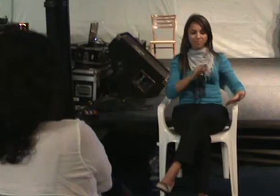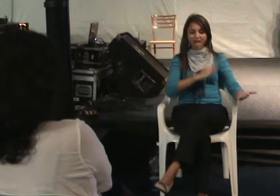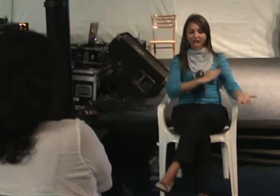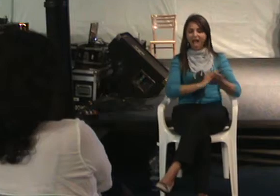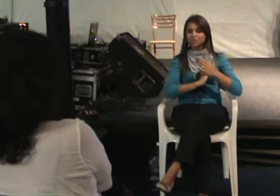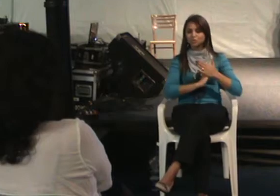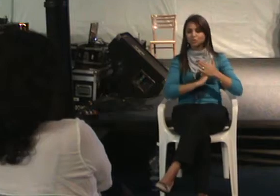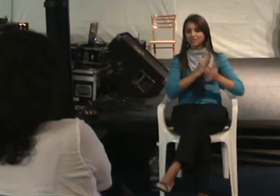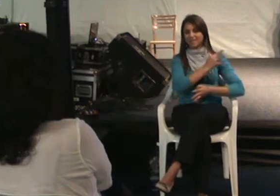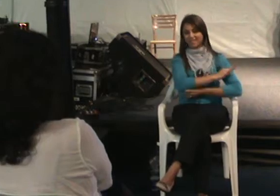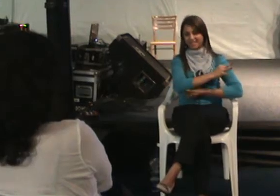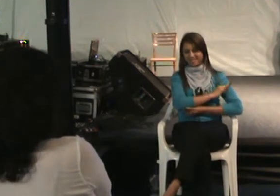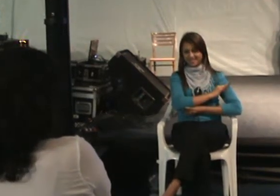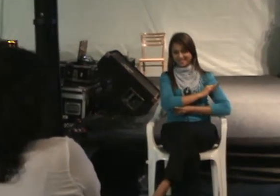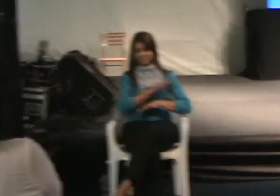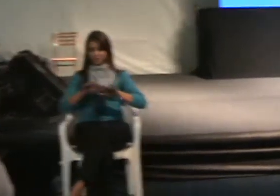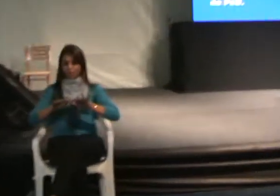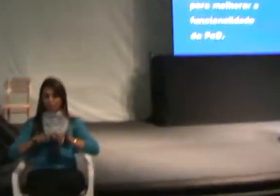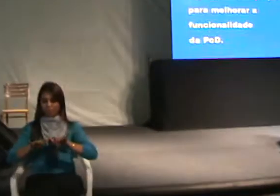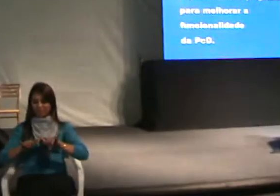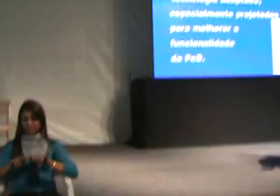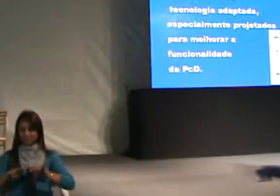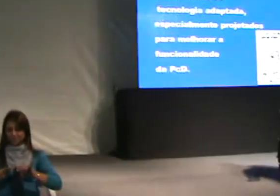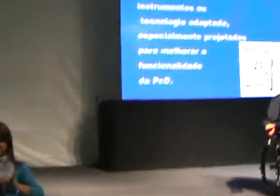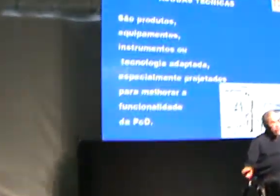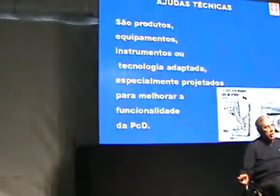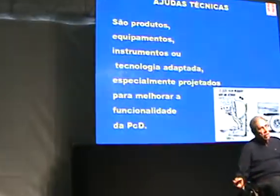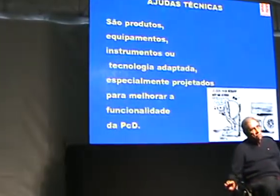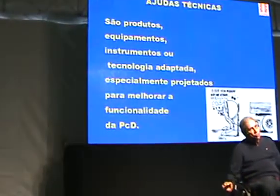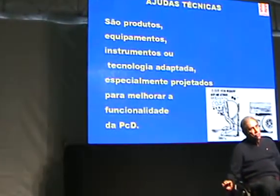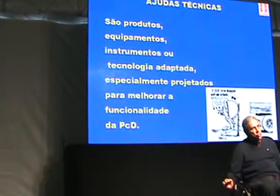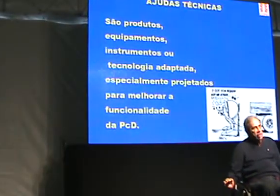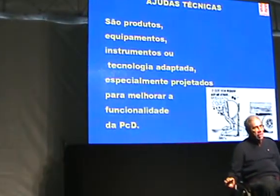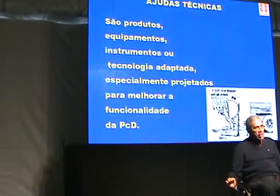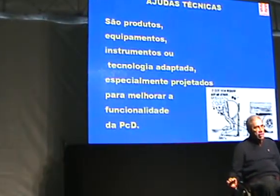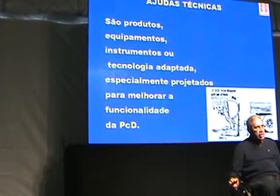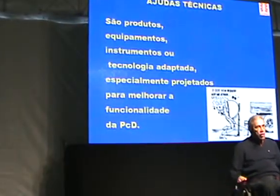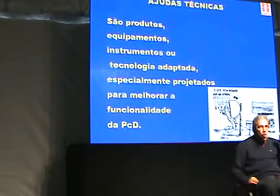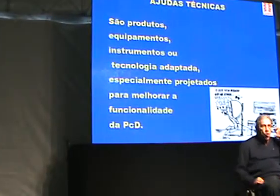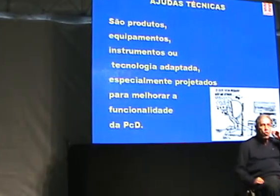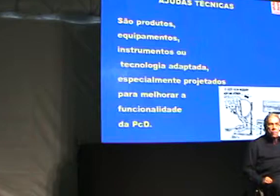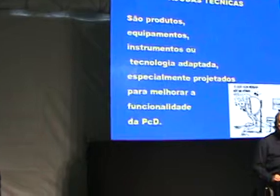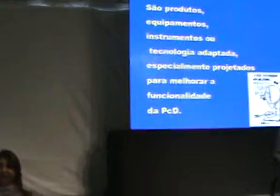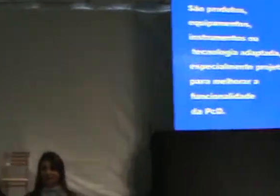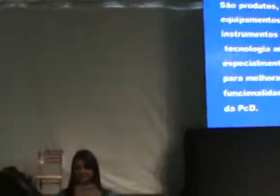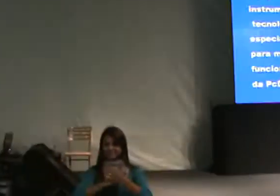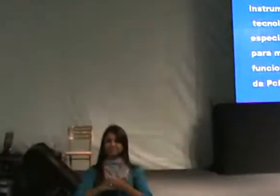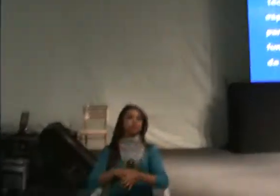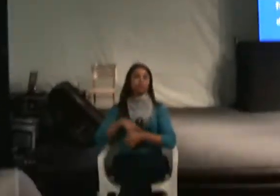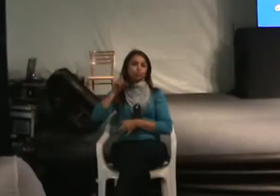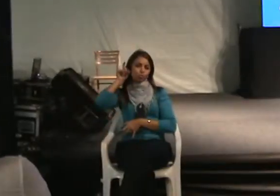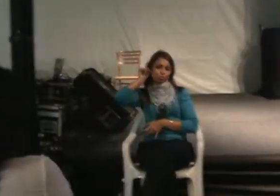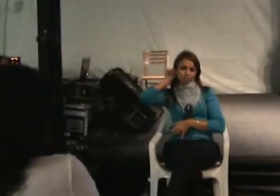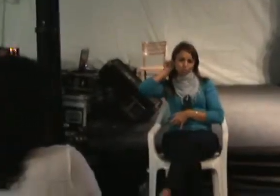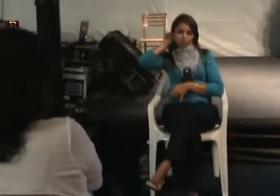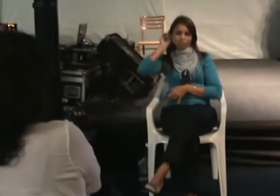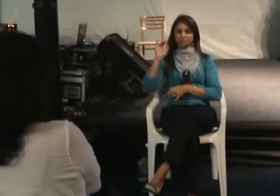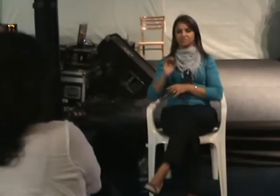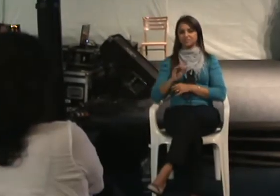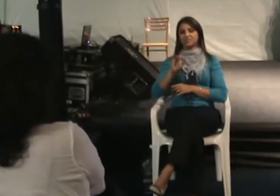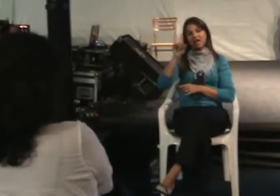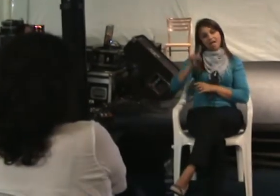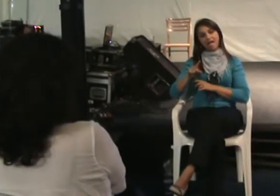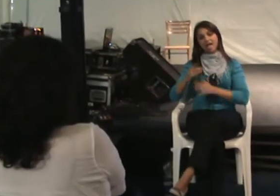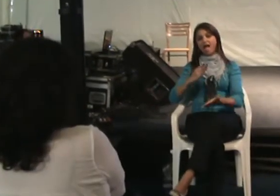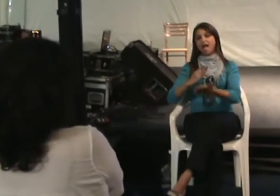Um computador com programa dos vox para cego é uma ajuda técnica. Um aparelho auditivo para o deficiente